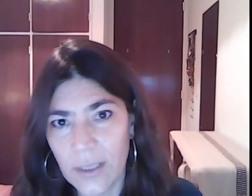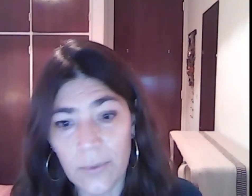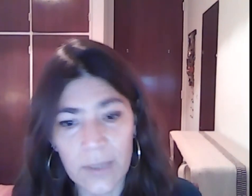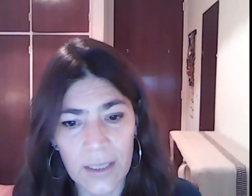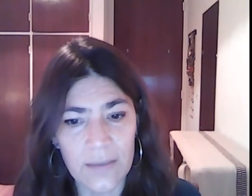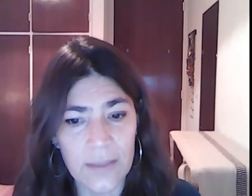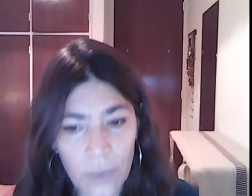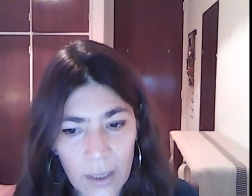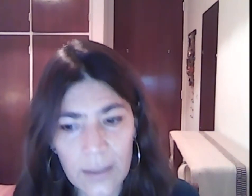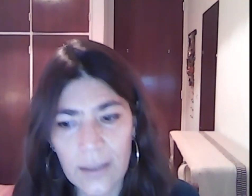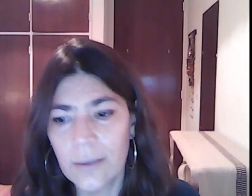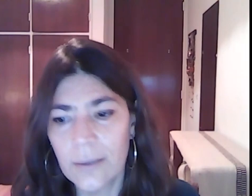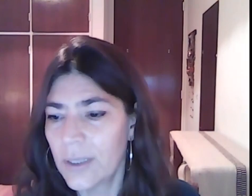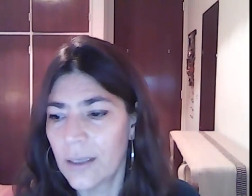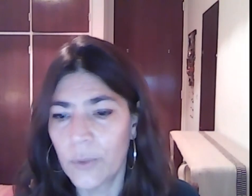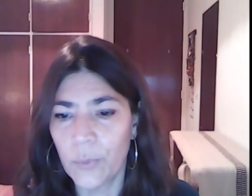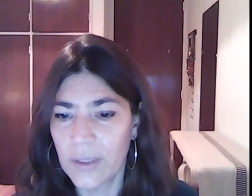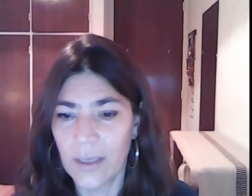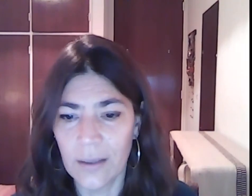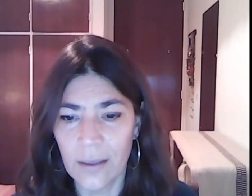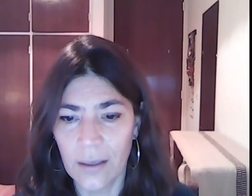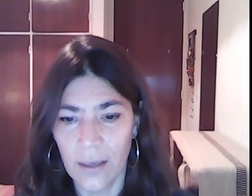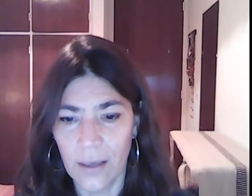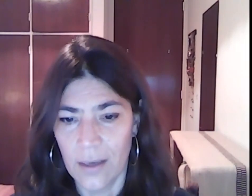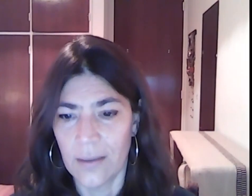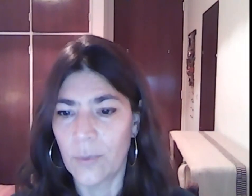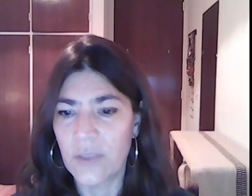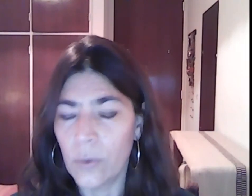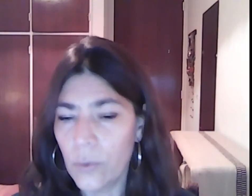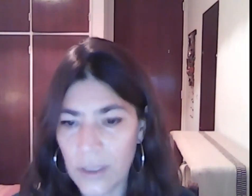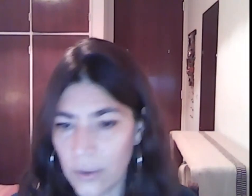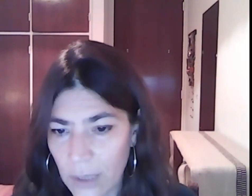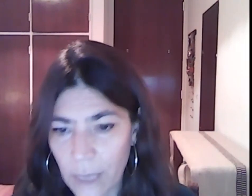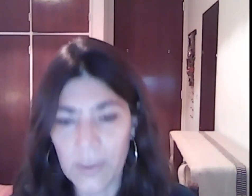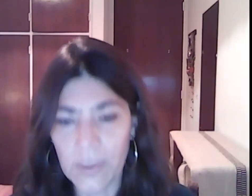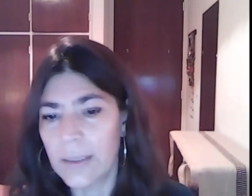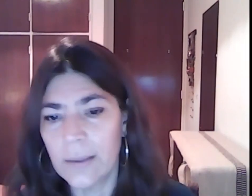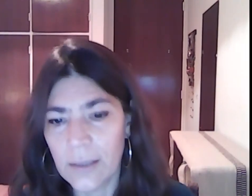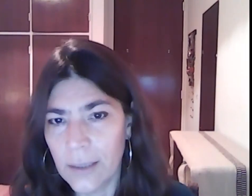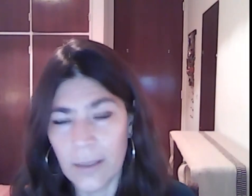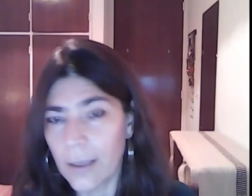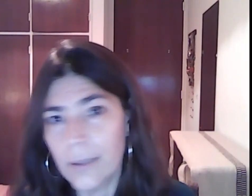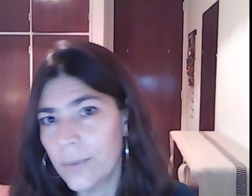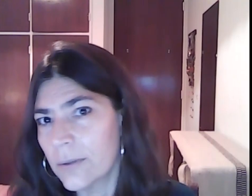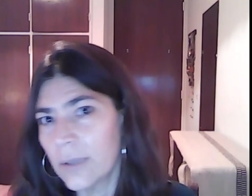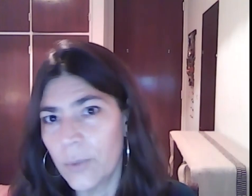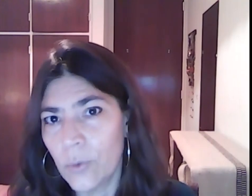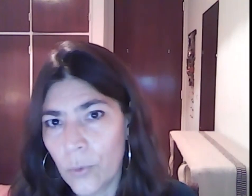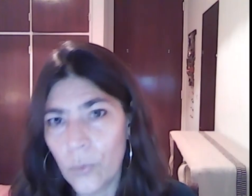abordaje situada, una propuesta que, digamos, se incluye en toda la primera parte del libro, ¿no?, en el capítulo 1,